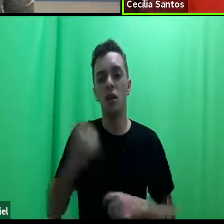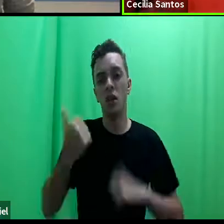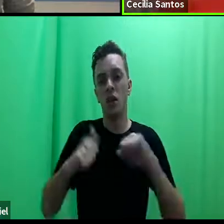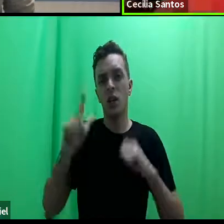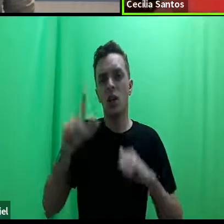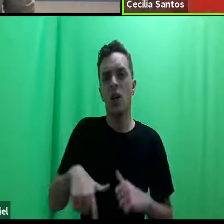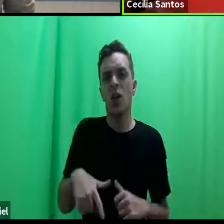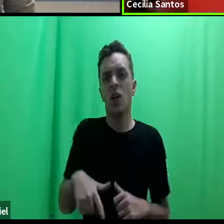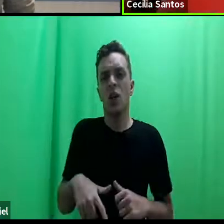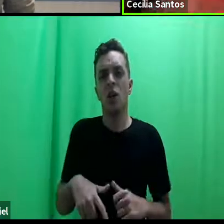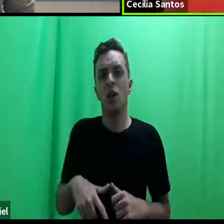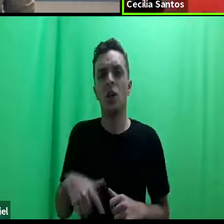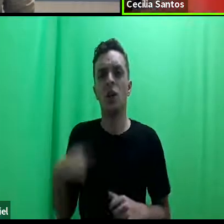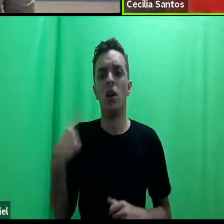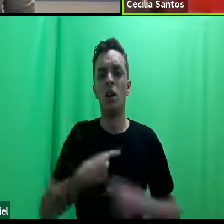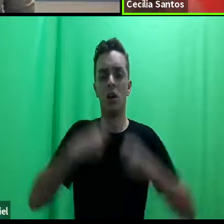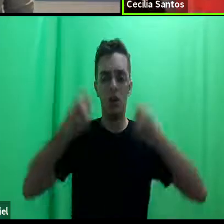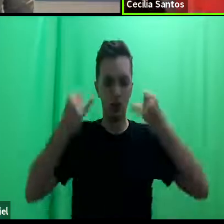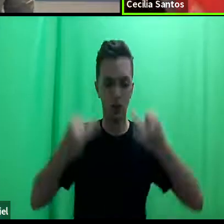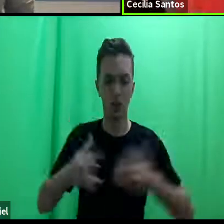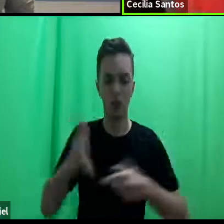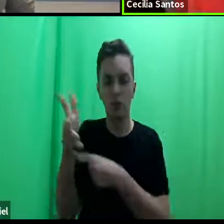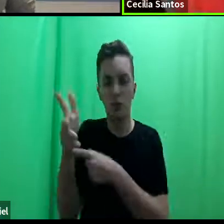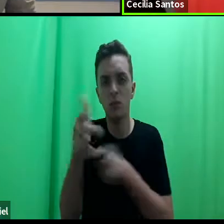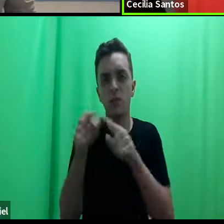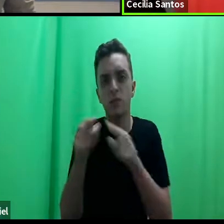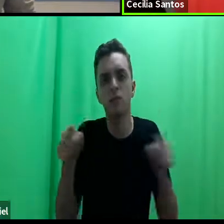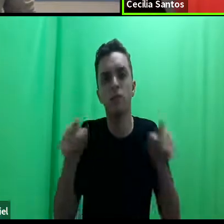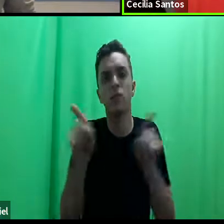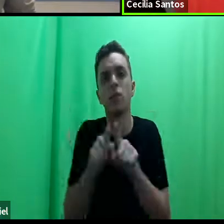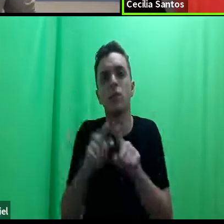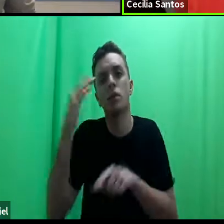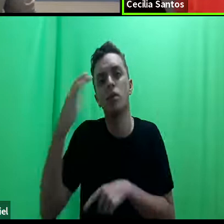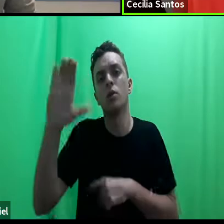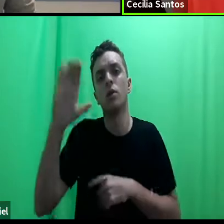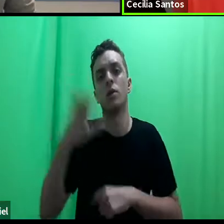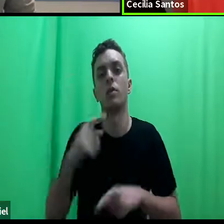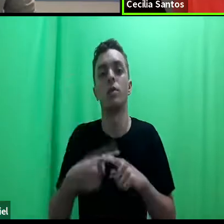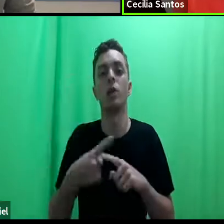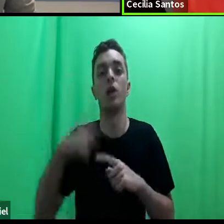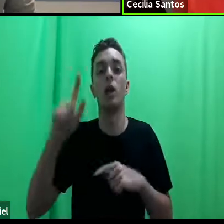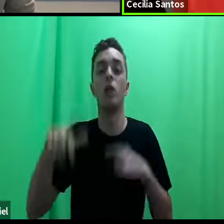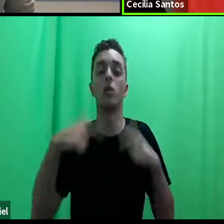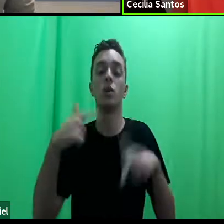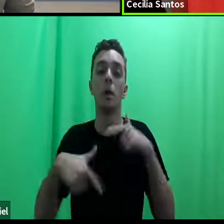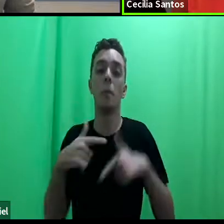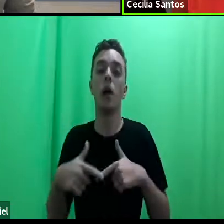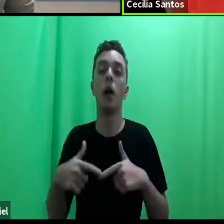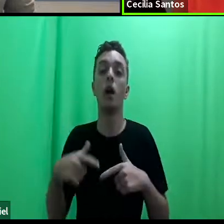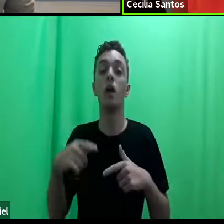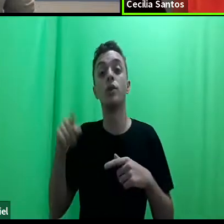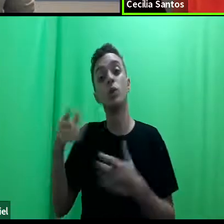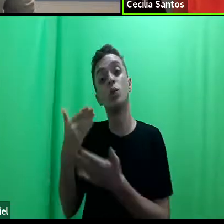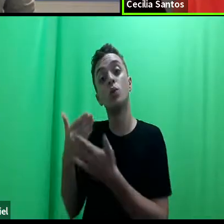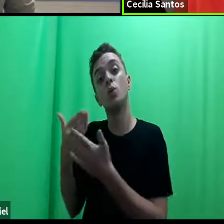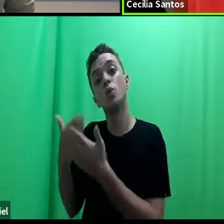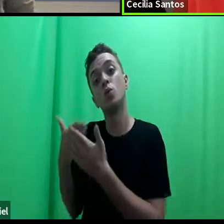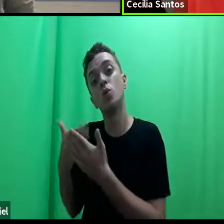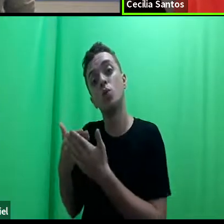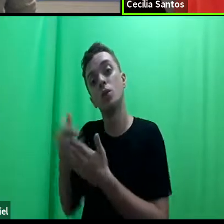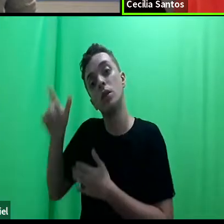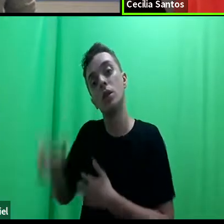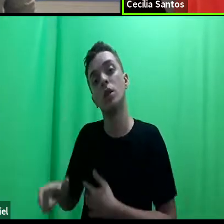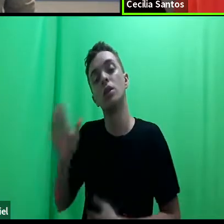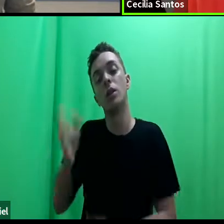escrever, documentar e publicar, são trabalhos realizados pelos estudantes, isso já é, ao meu ver, um